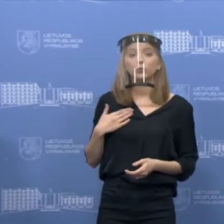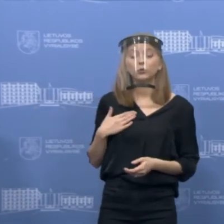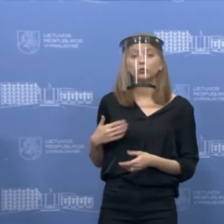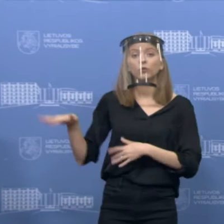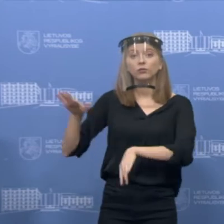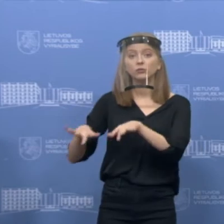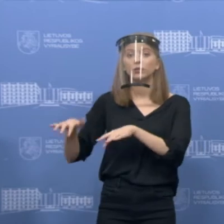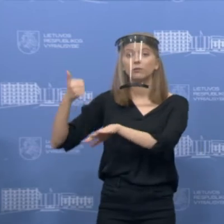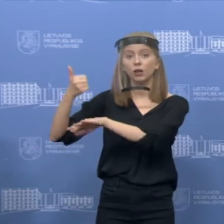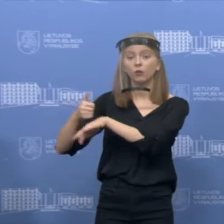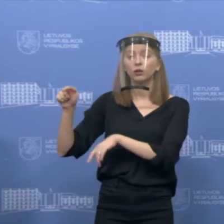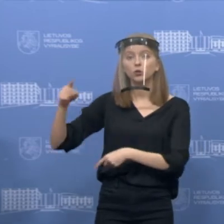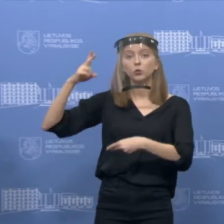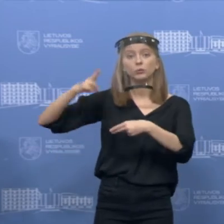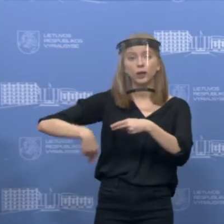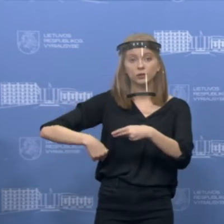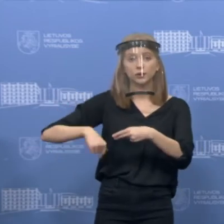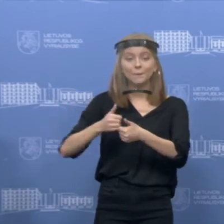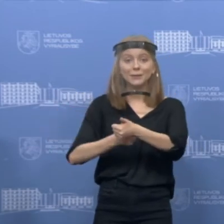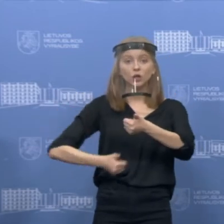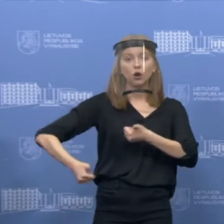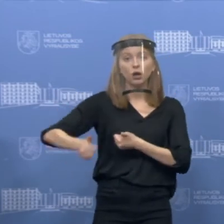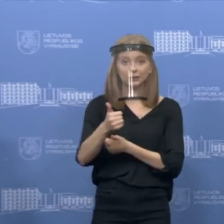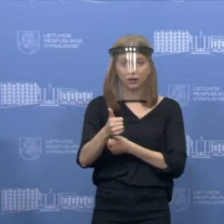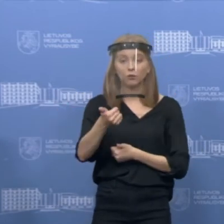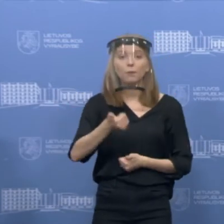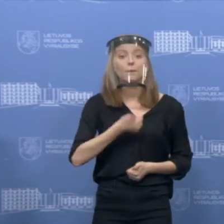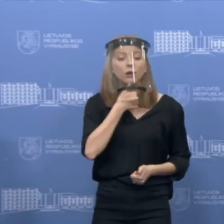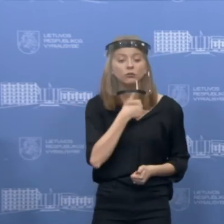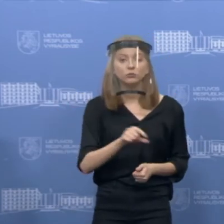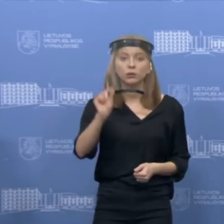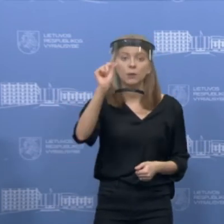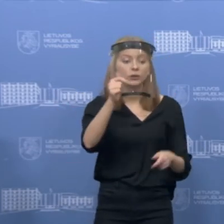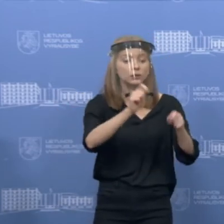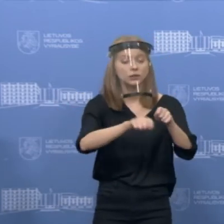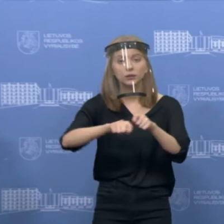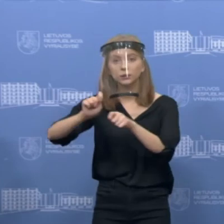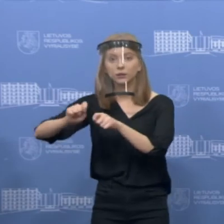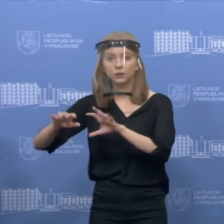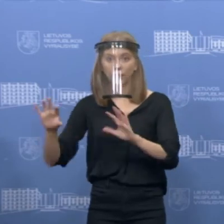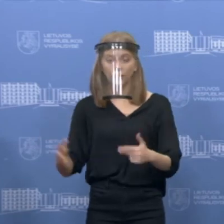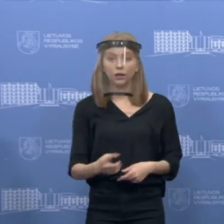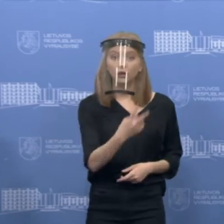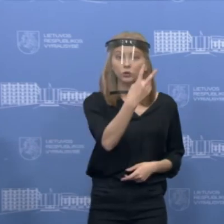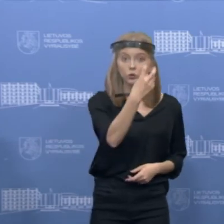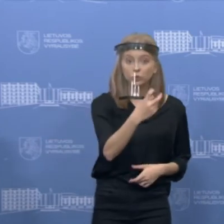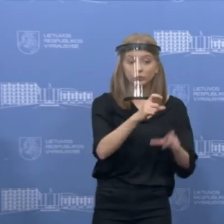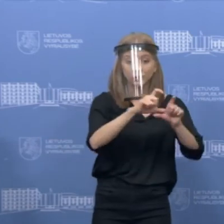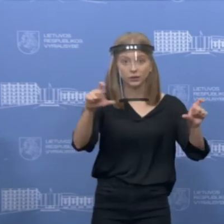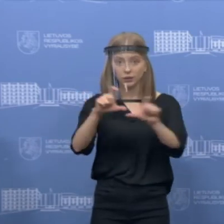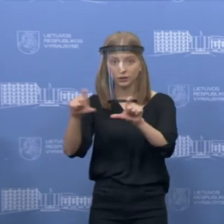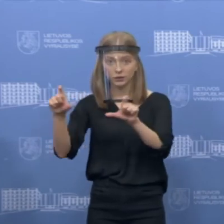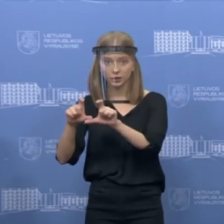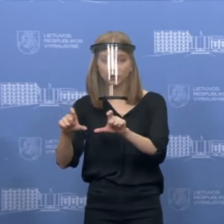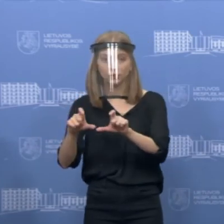yra nustatyti prioritetai, kam būtent įmami eminiai. Tai būtent šios įsteigos du šimtai ir papuola būtent į tą prioritetą.